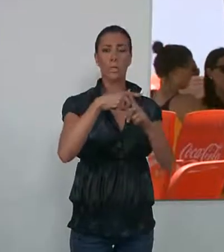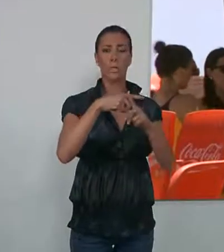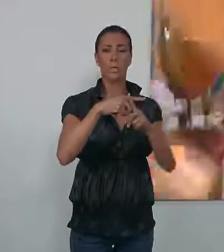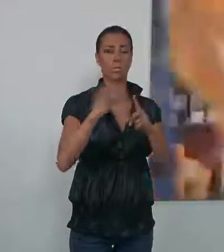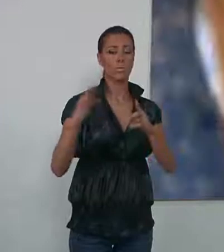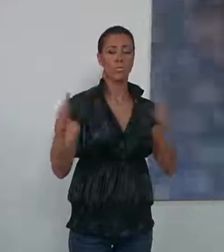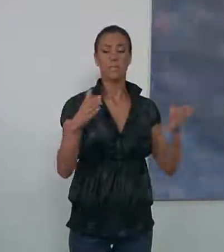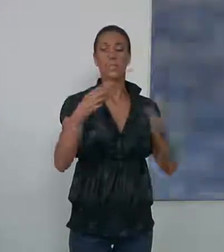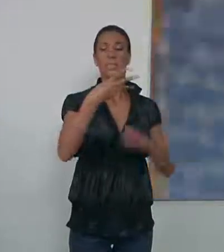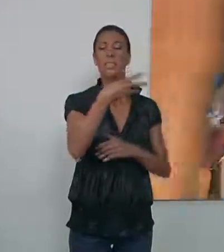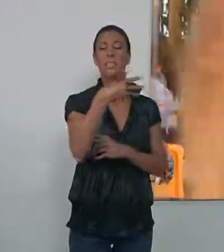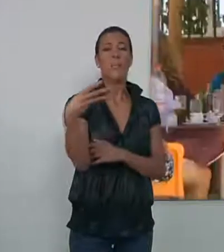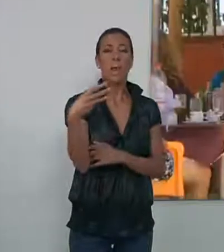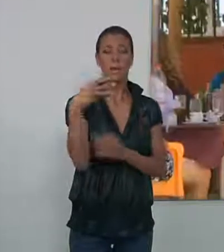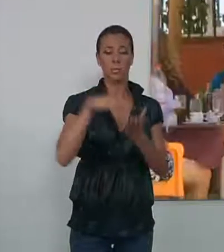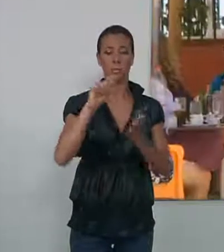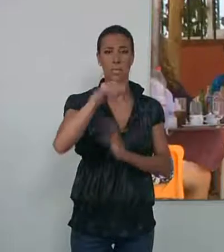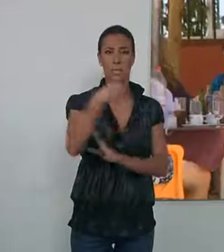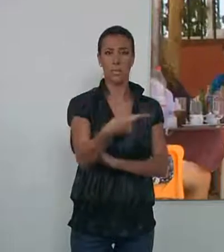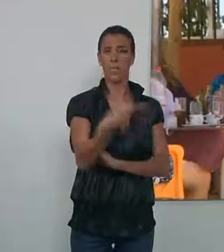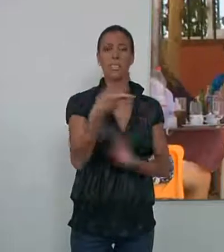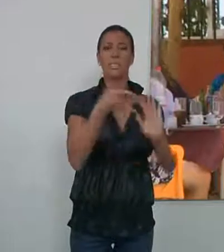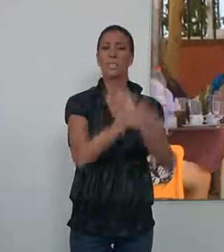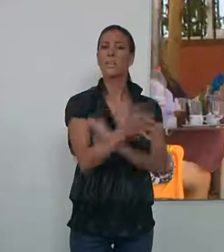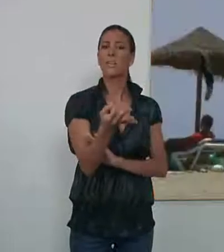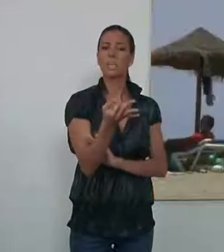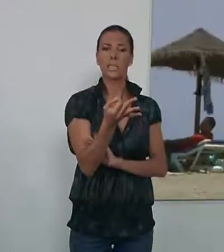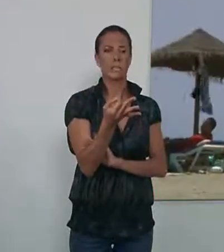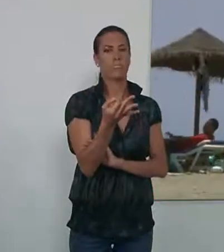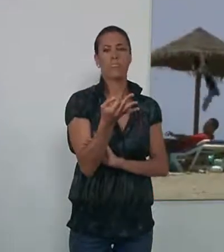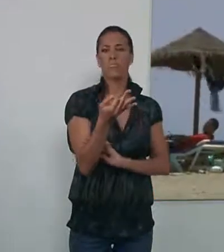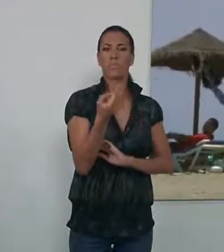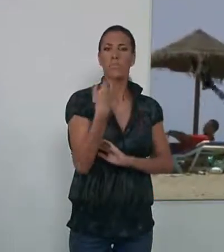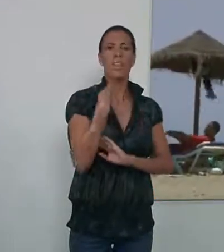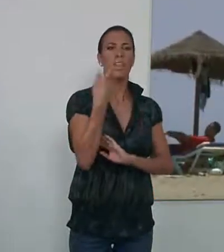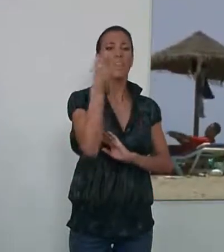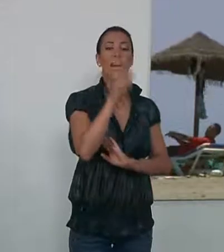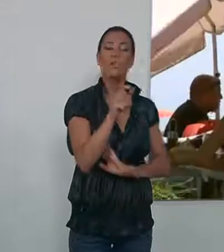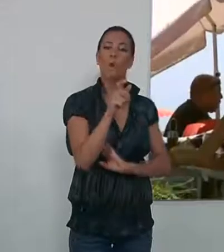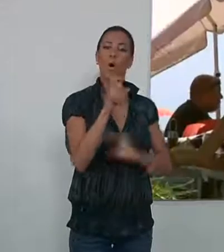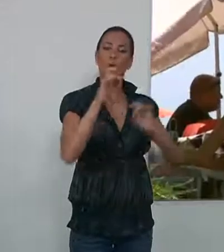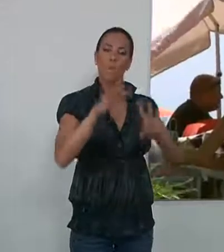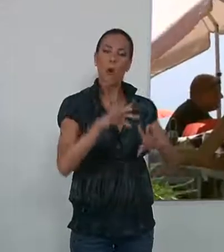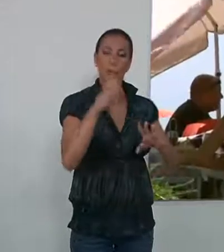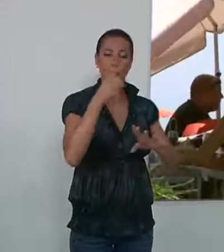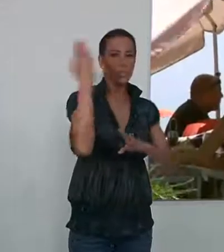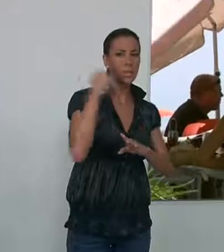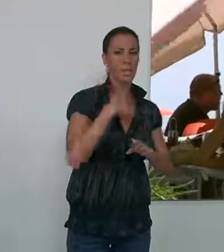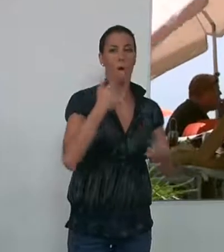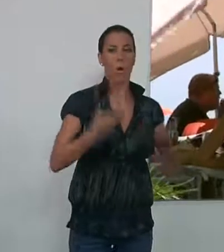las tres primeras semanas del presente mes, lo que supondría igualar los datos registrados en el mismo periodo